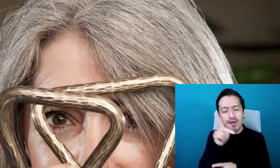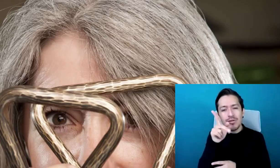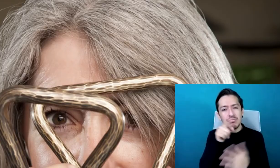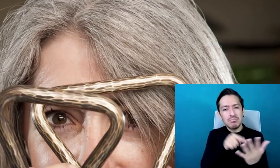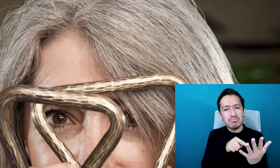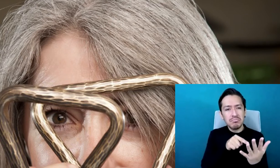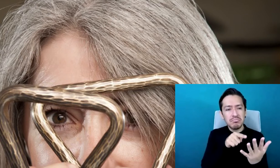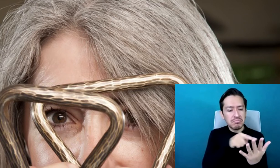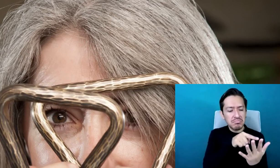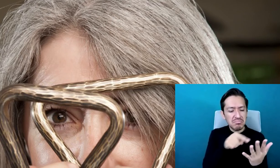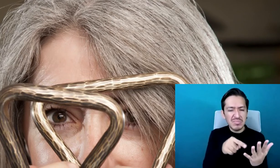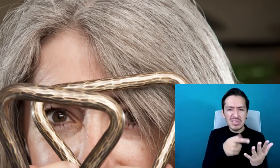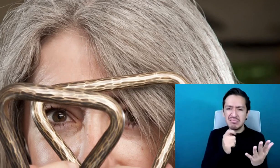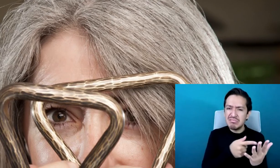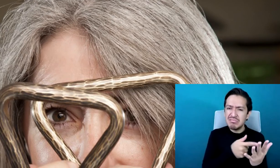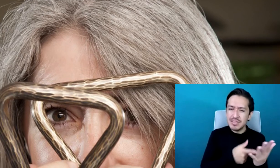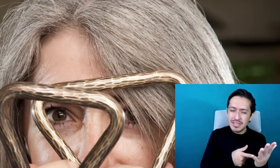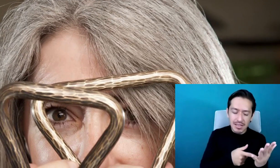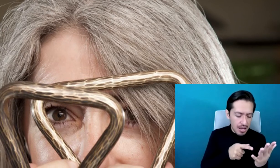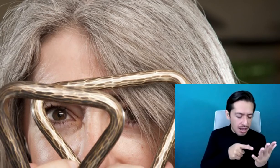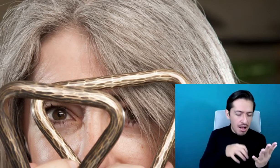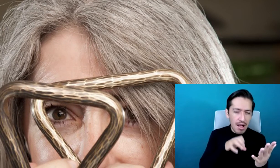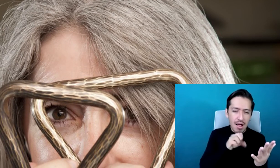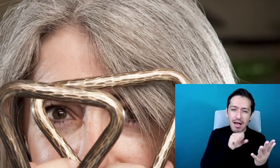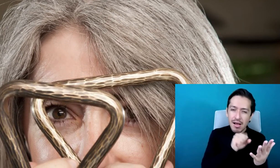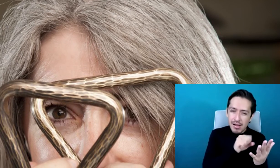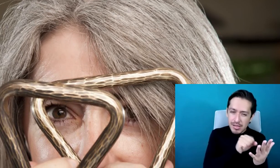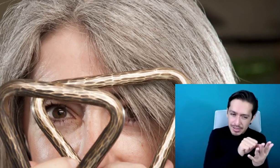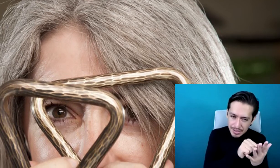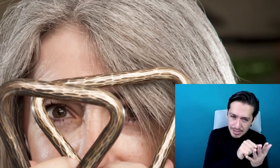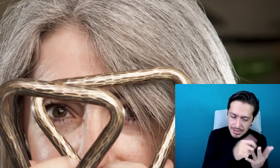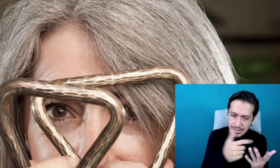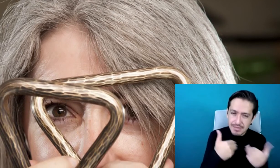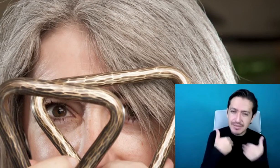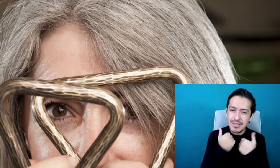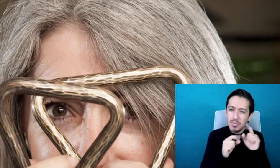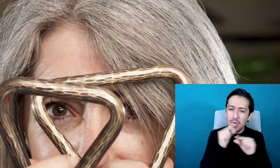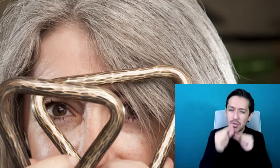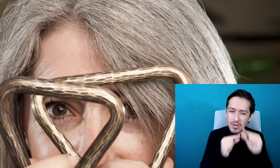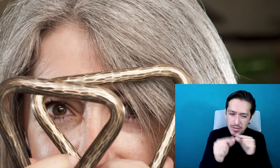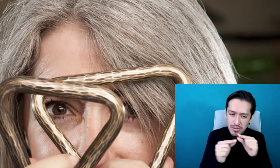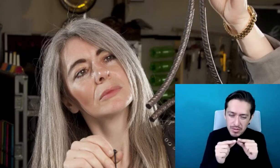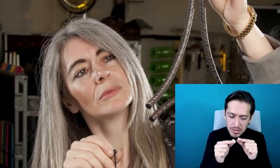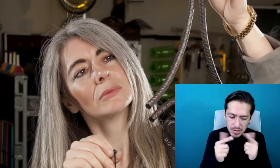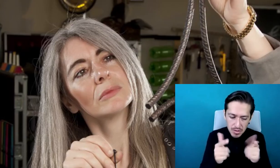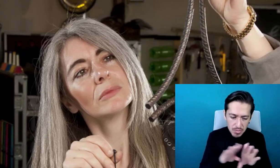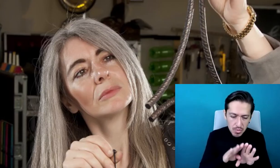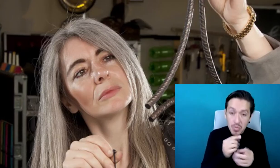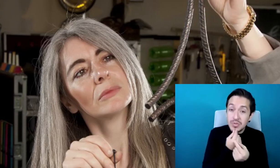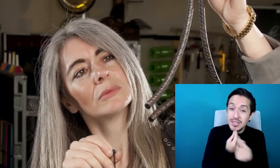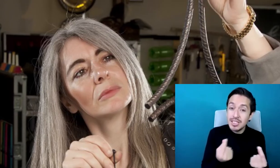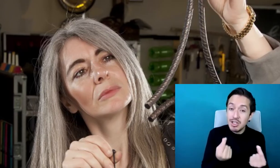el paisaje? ¿de qué trata el panorama? Y empiezas con este, en esta idea de niño con juguete